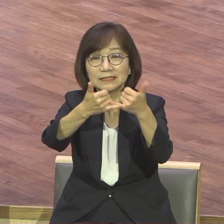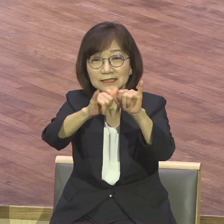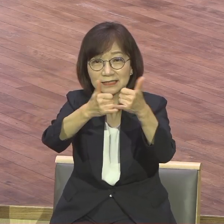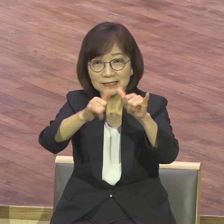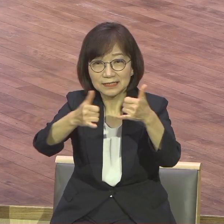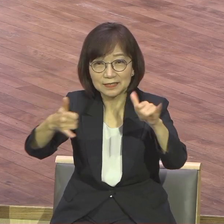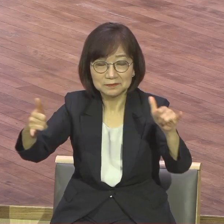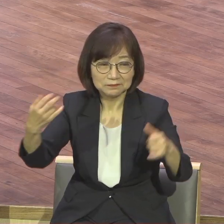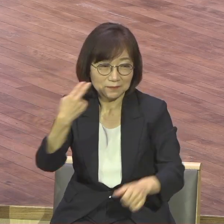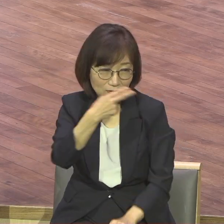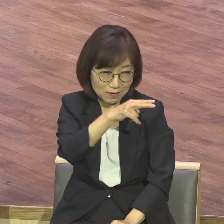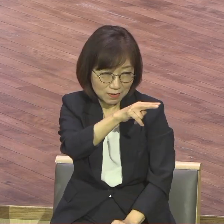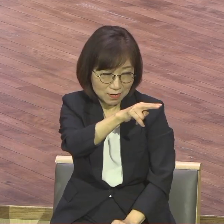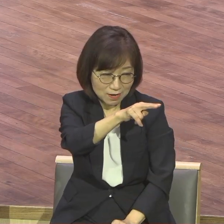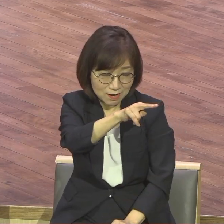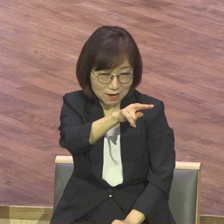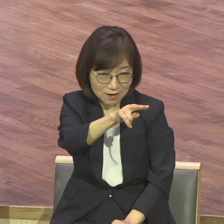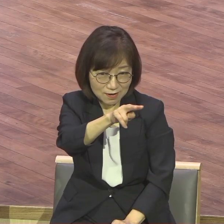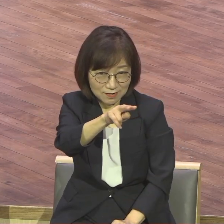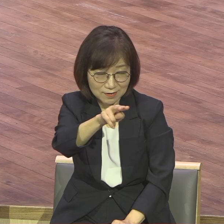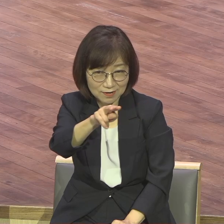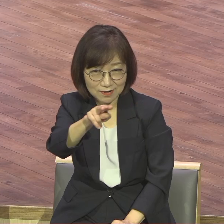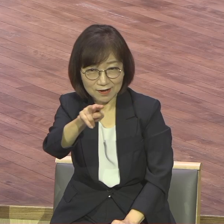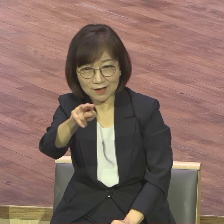채용하리라